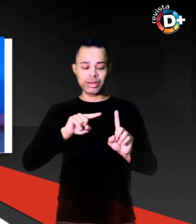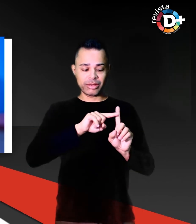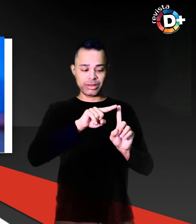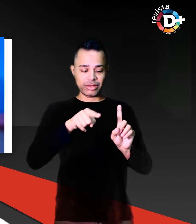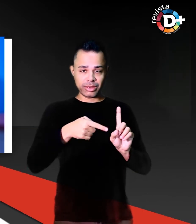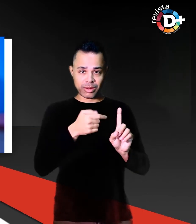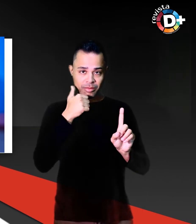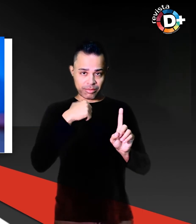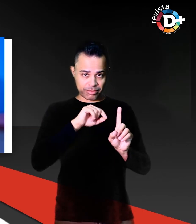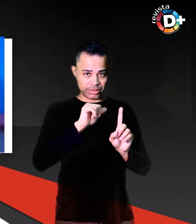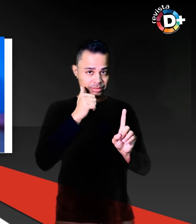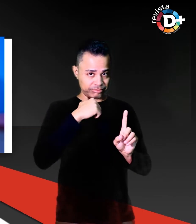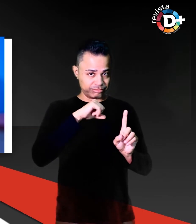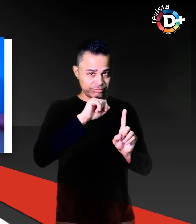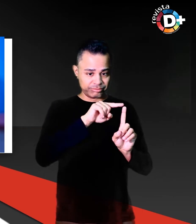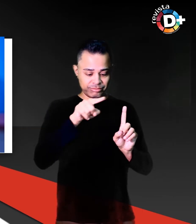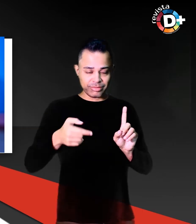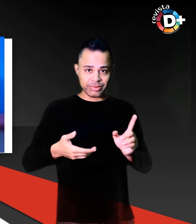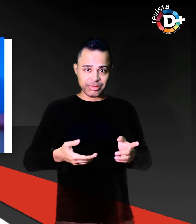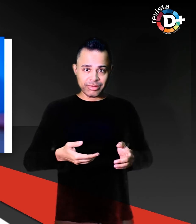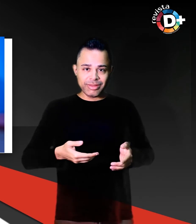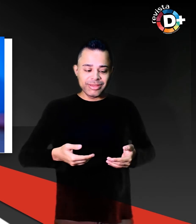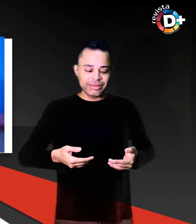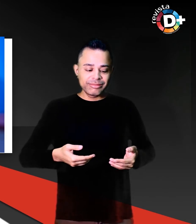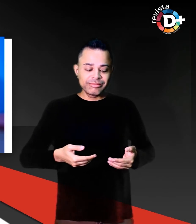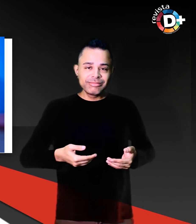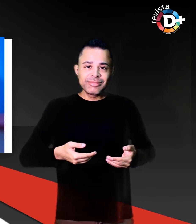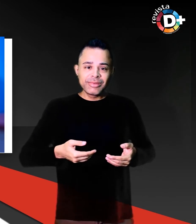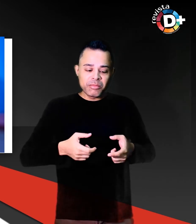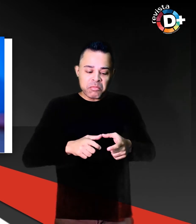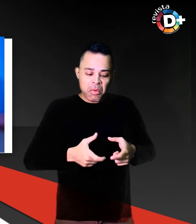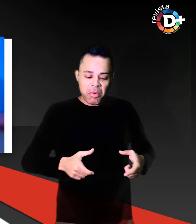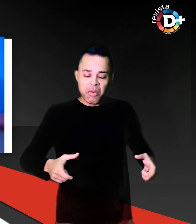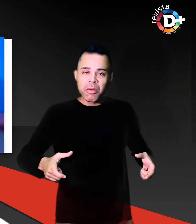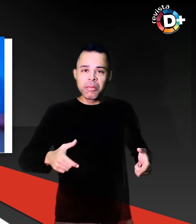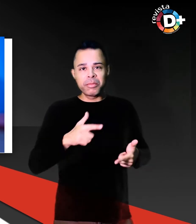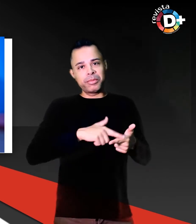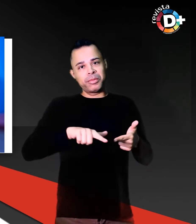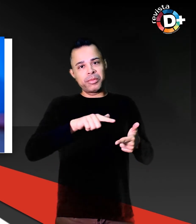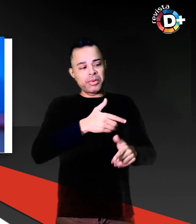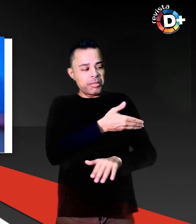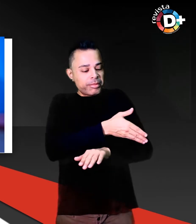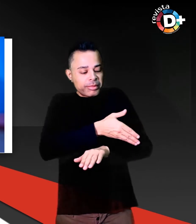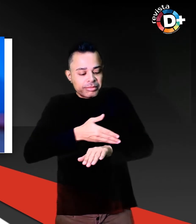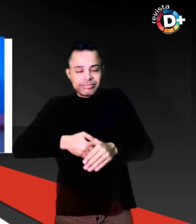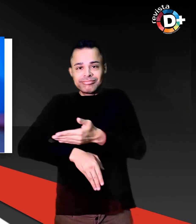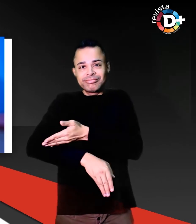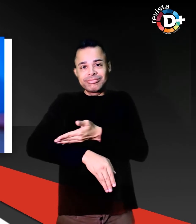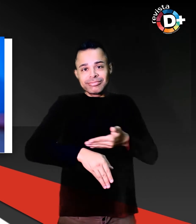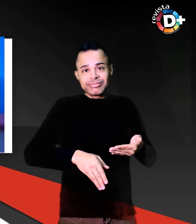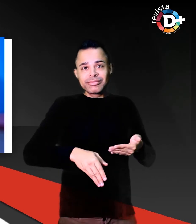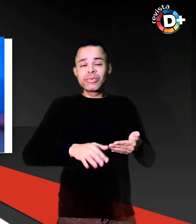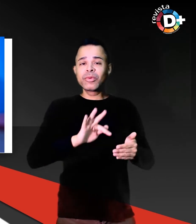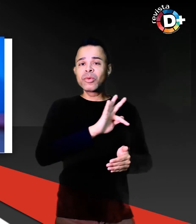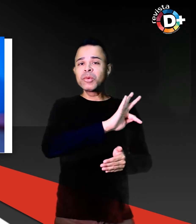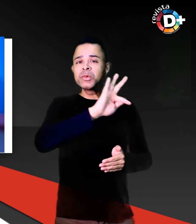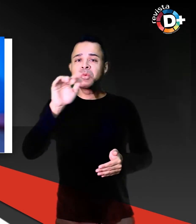aos 16 anos, e nem imaginava que se tornaria o nadador recordista, ganhador do troféu Laureus,